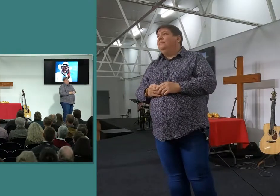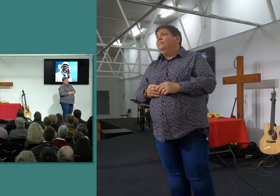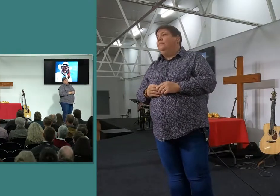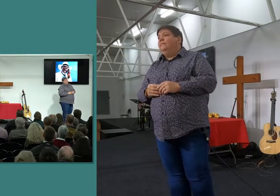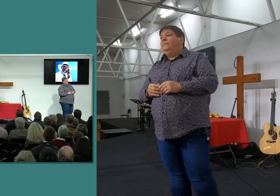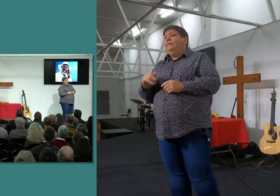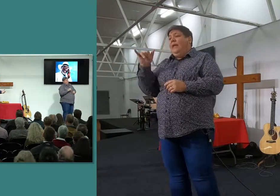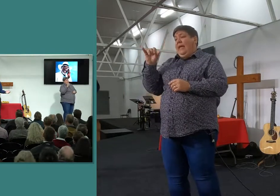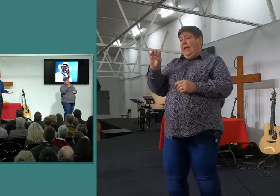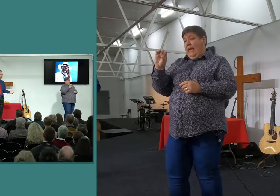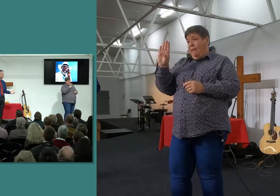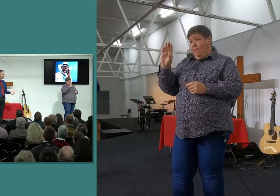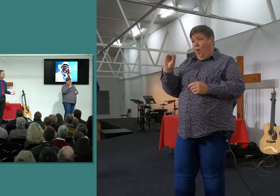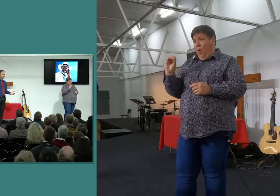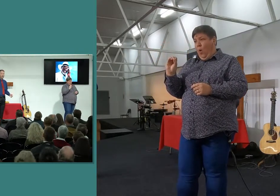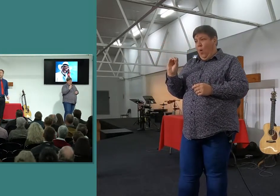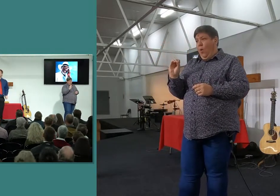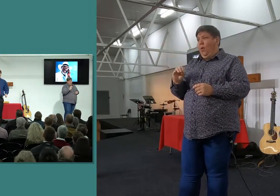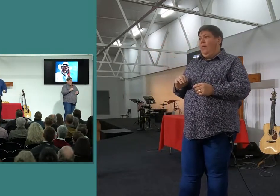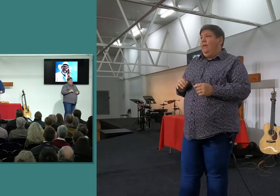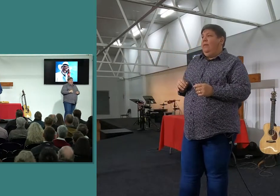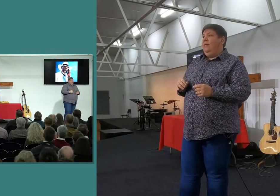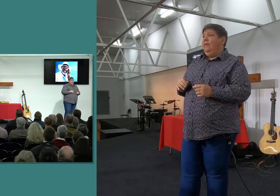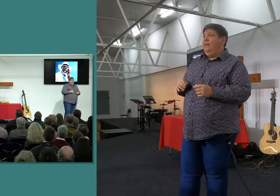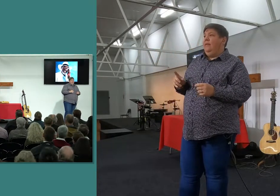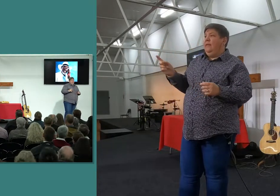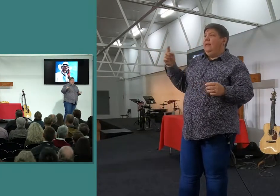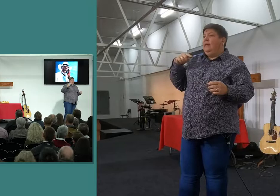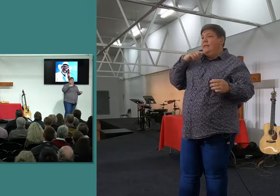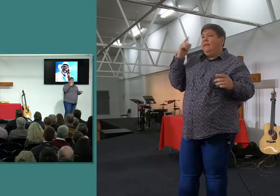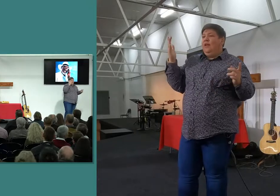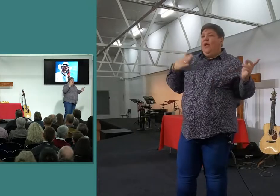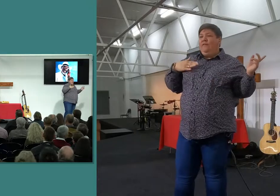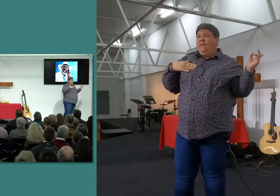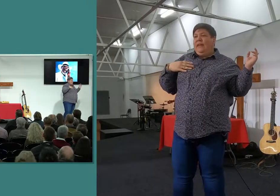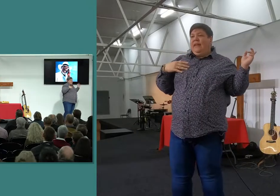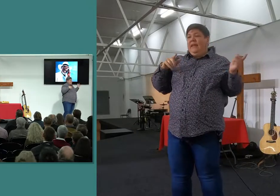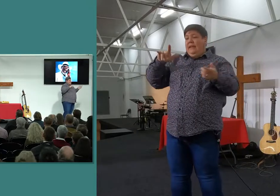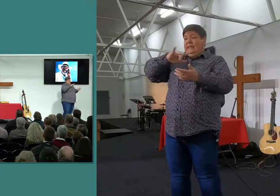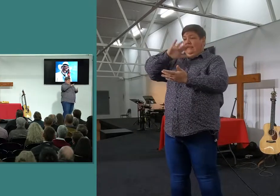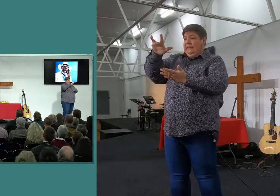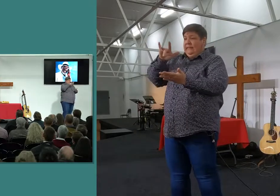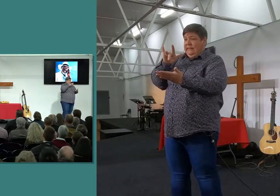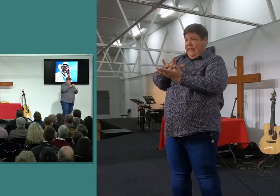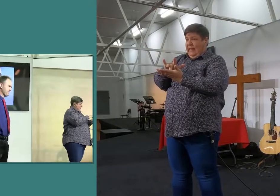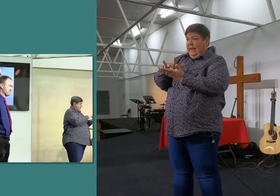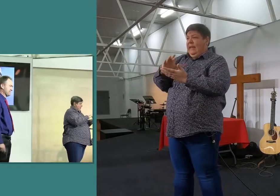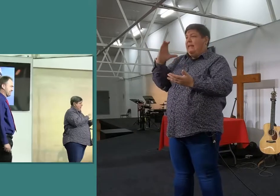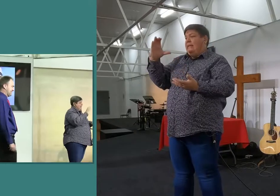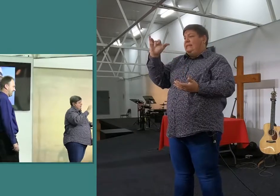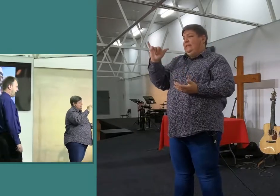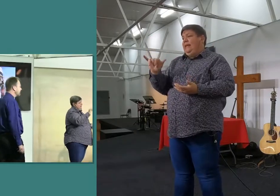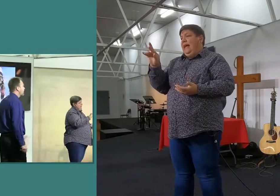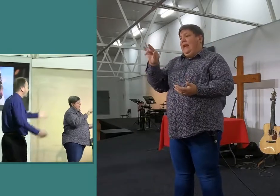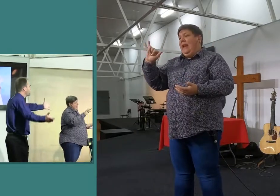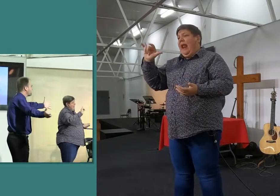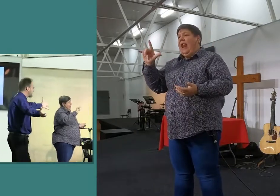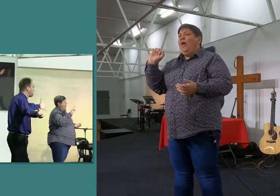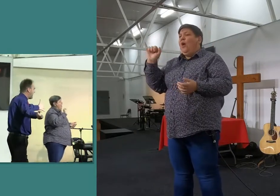jy, jybo, oh, en dan my ginseling, it's in the center, ek het nie een prankie van omgehaad nie, ok, so gee nie vir jy ons af een lekker